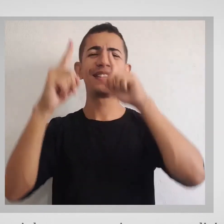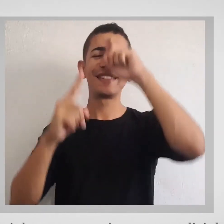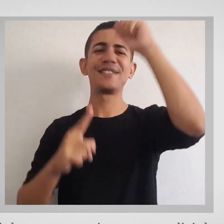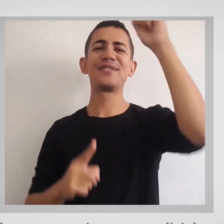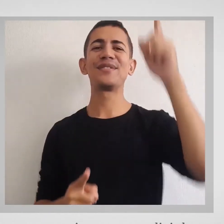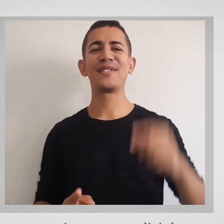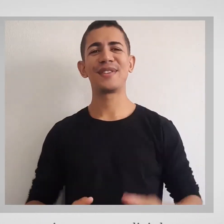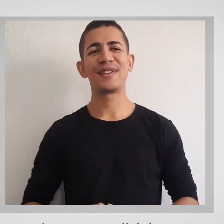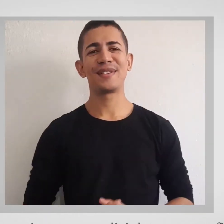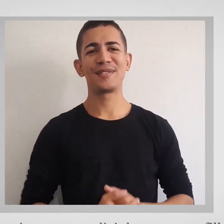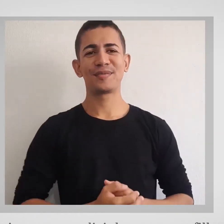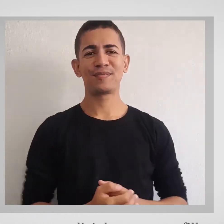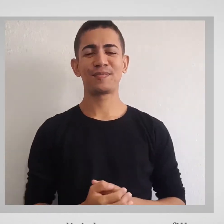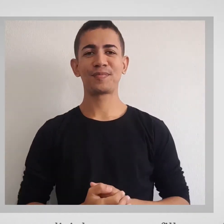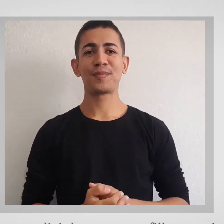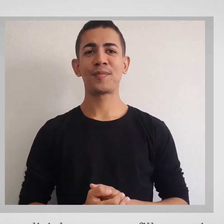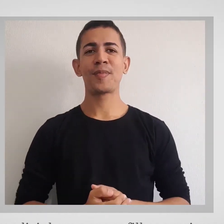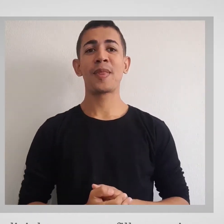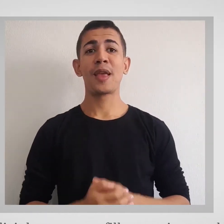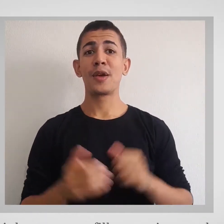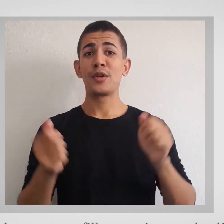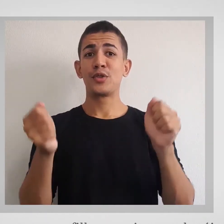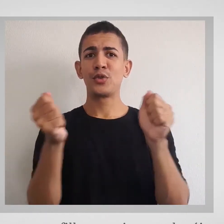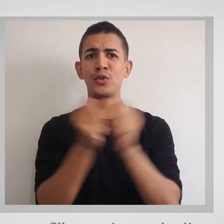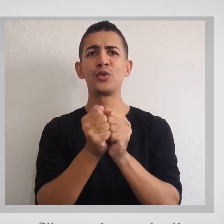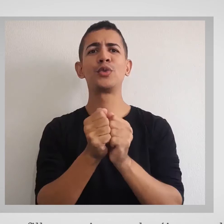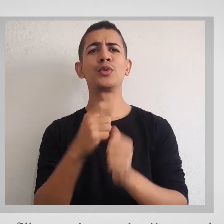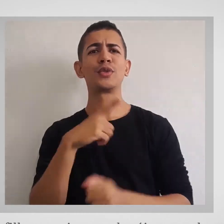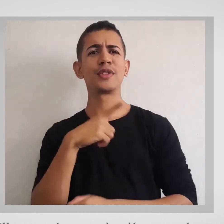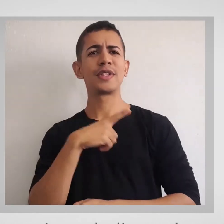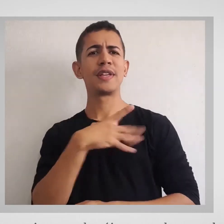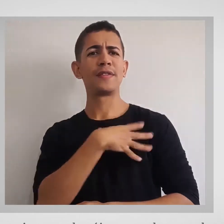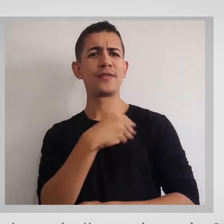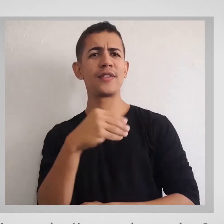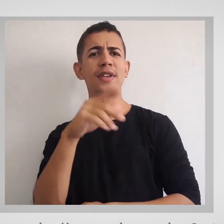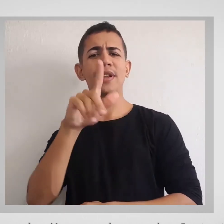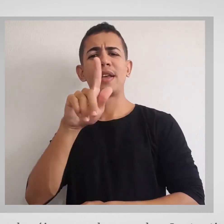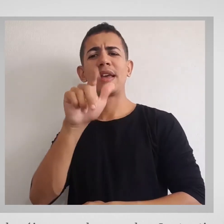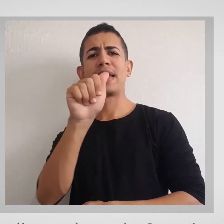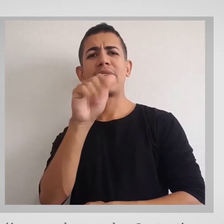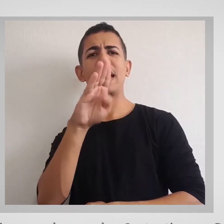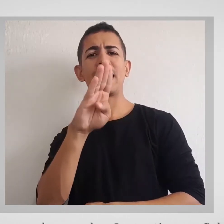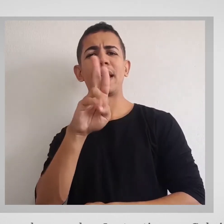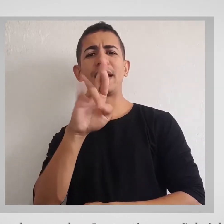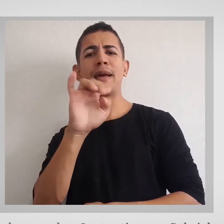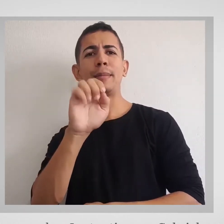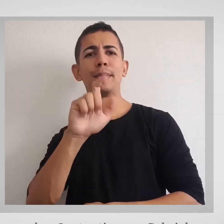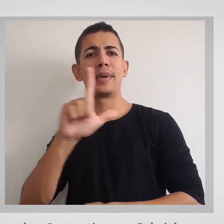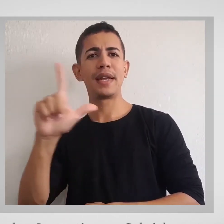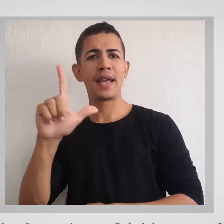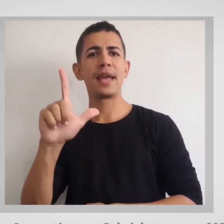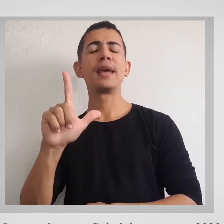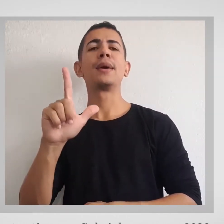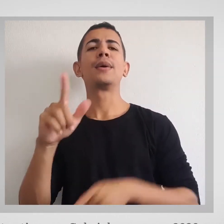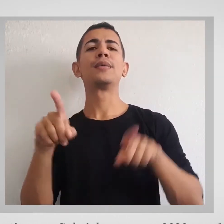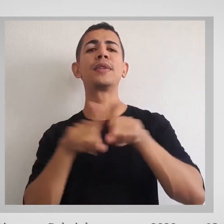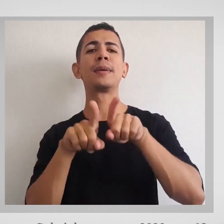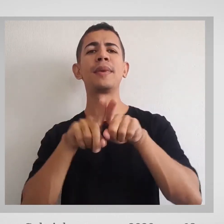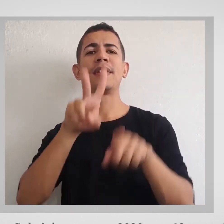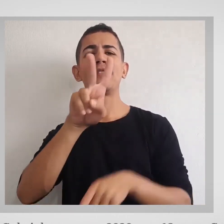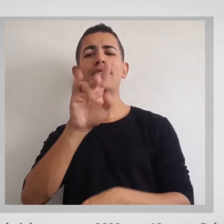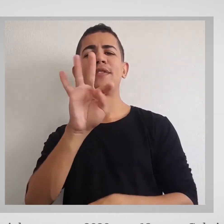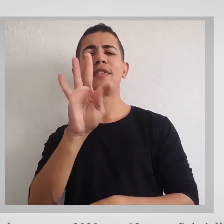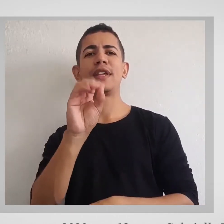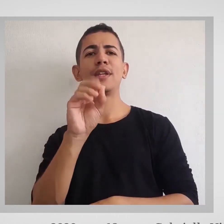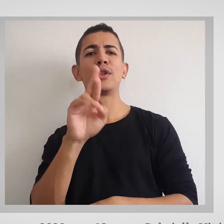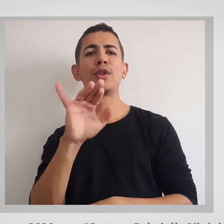Era herói e exemplo para eles. Juntos tiveram Gabriel, agora em 2020 com 18 anos, Gabriel e Vitória com